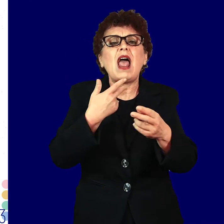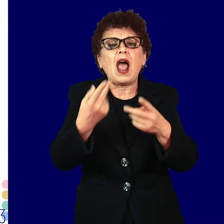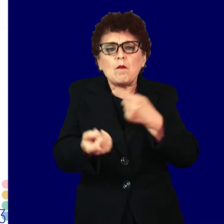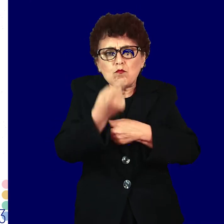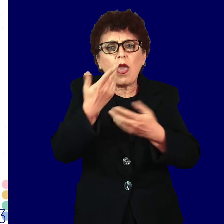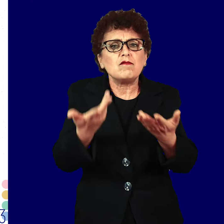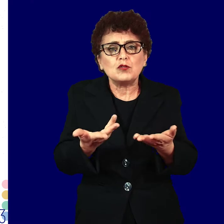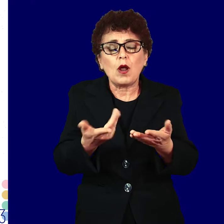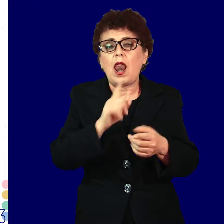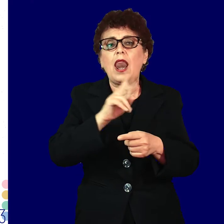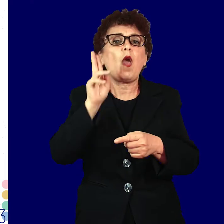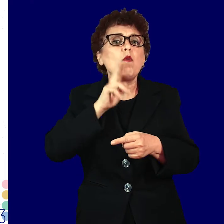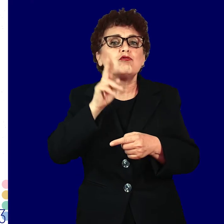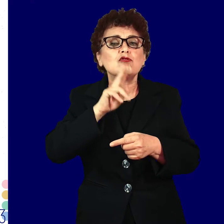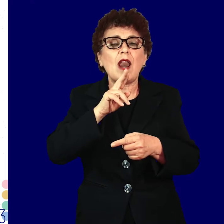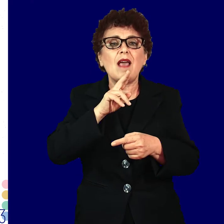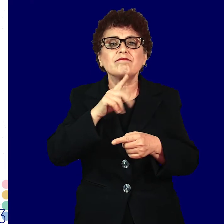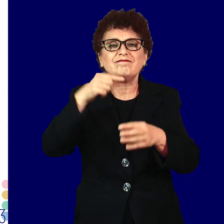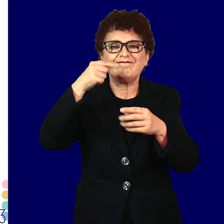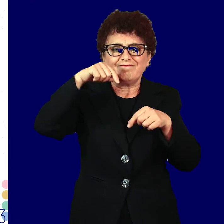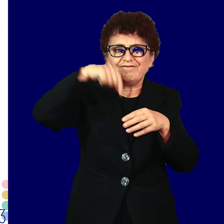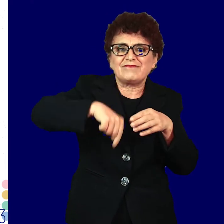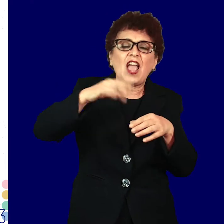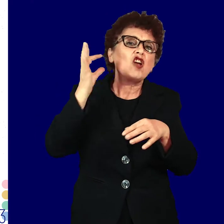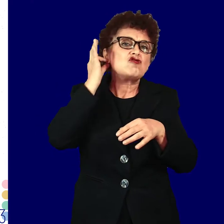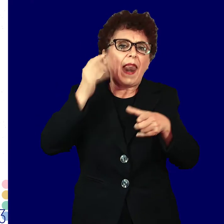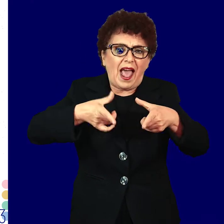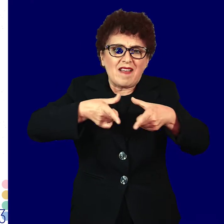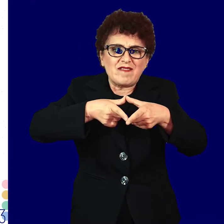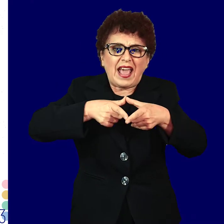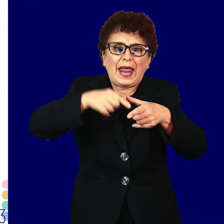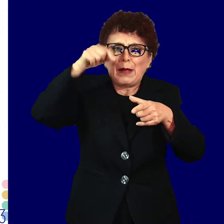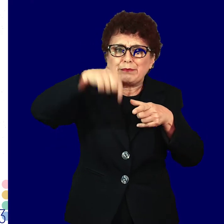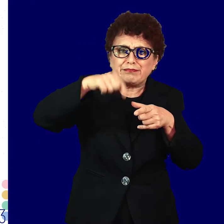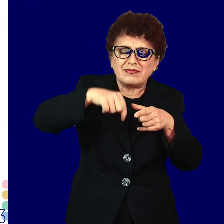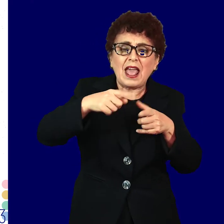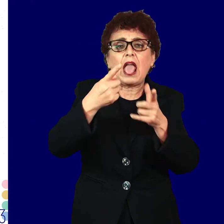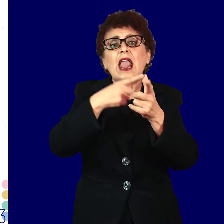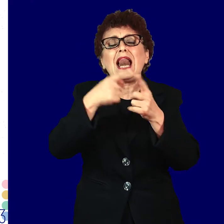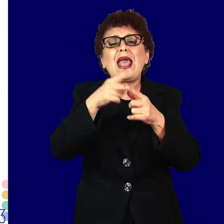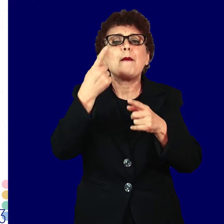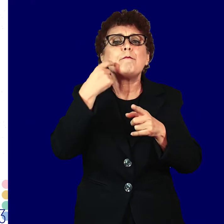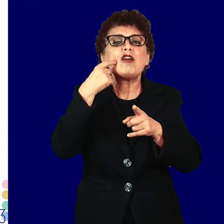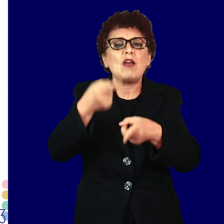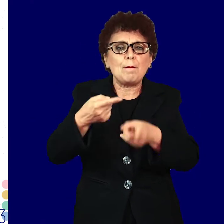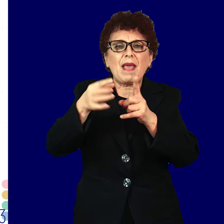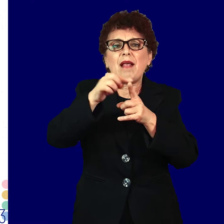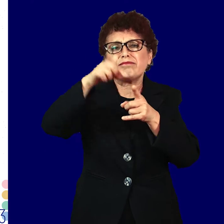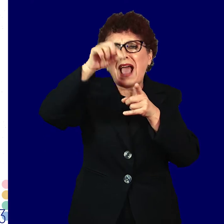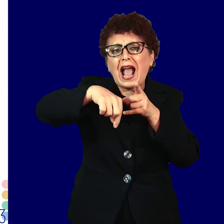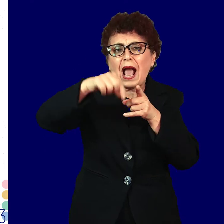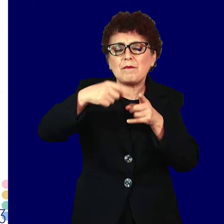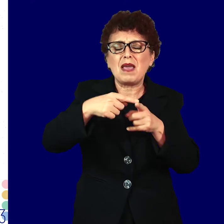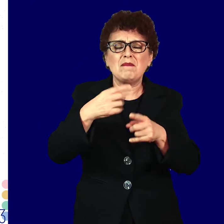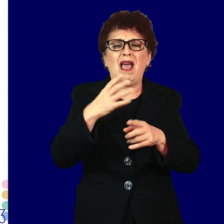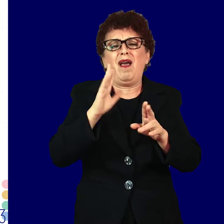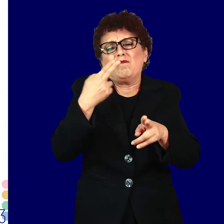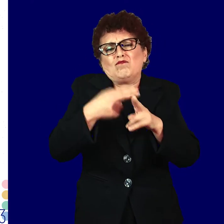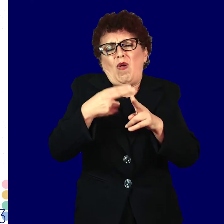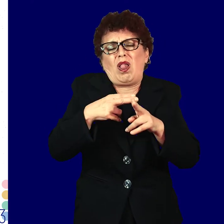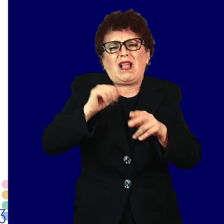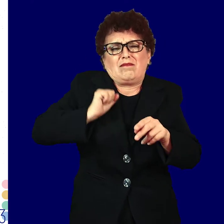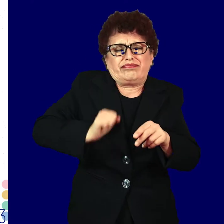Невообичаен исцедок од вагината или од врвот на пенисот Болка или печење при